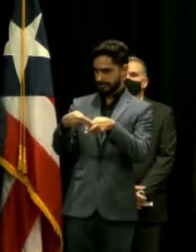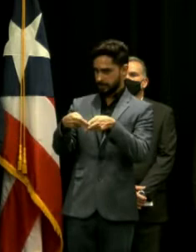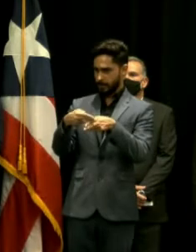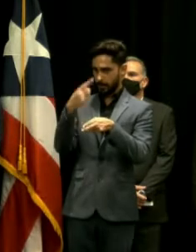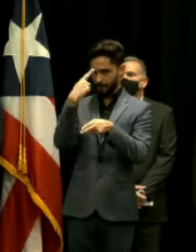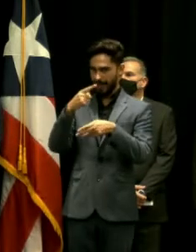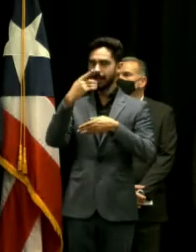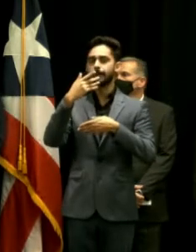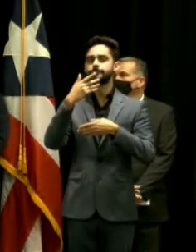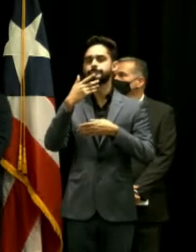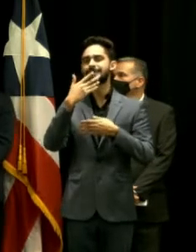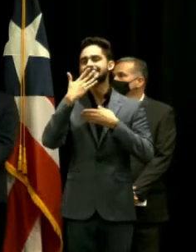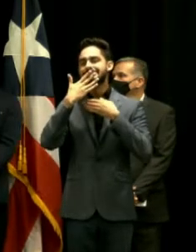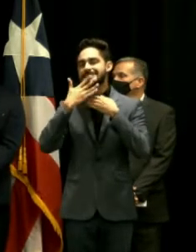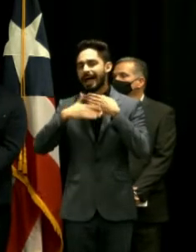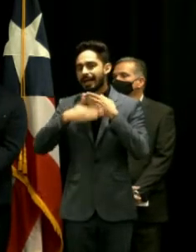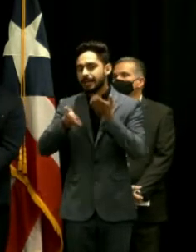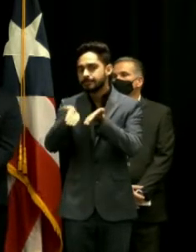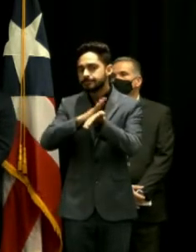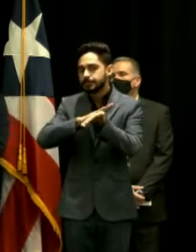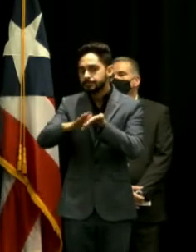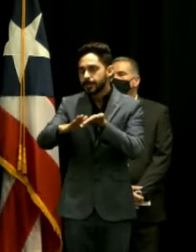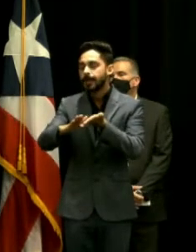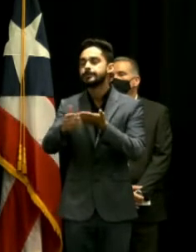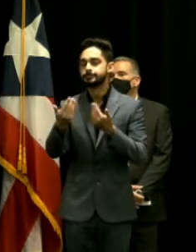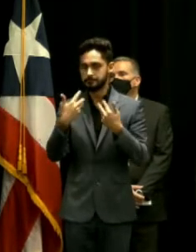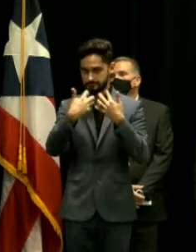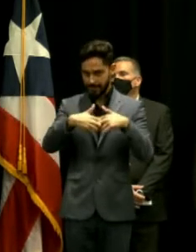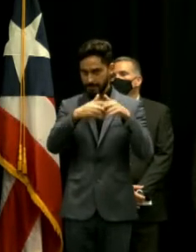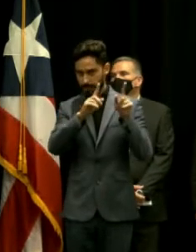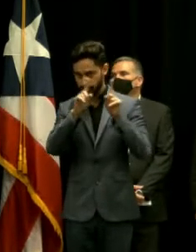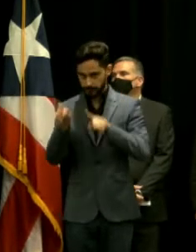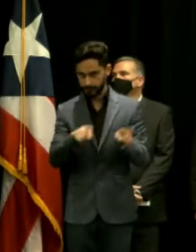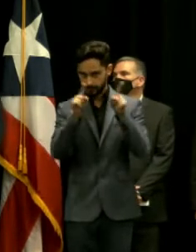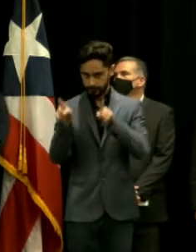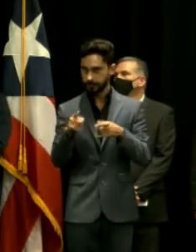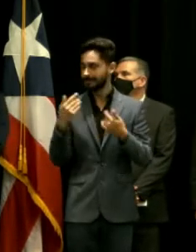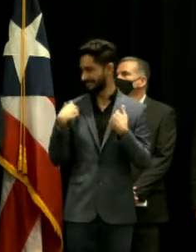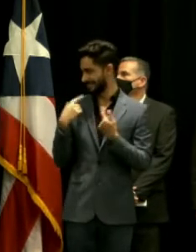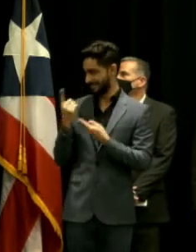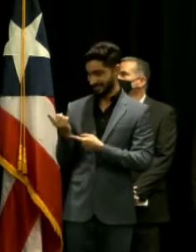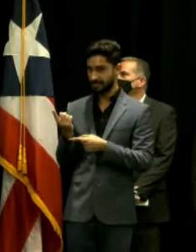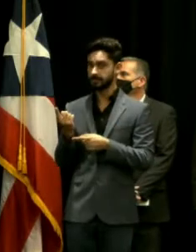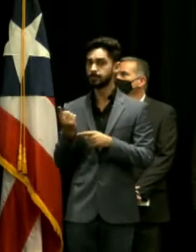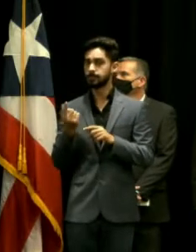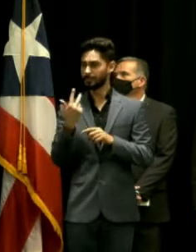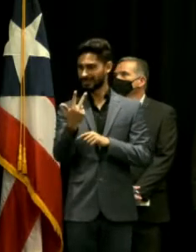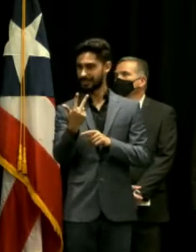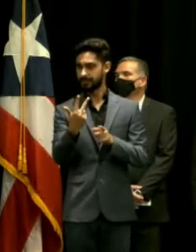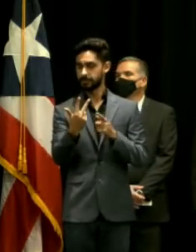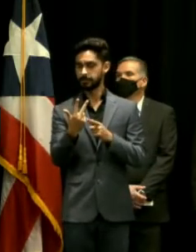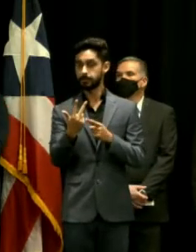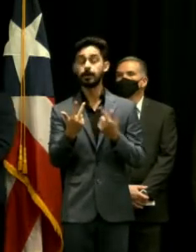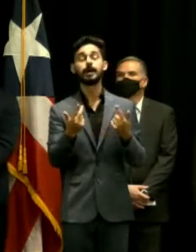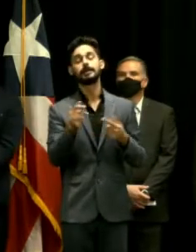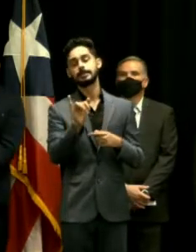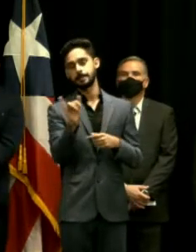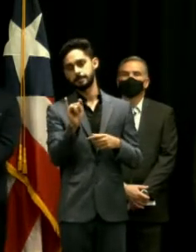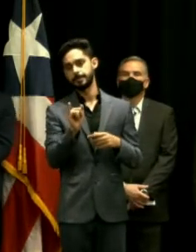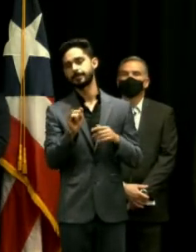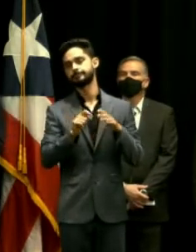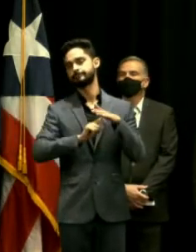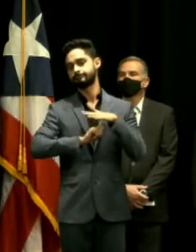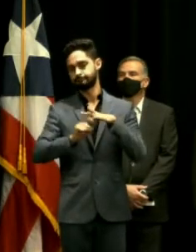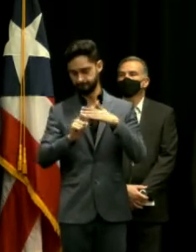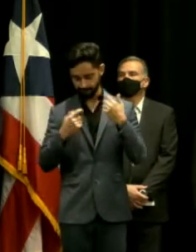diálisis si mal no recuerdo son solamente tres tres a la vez ¿verdad? y rayos X y laboratorio